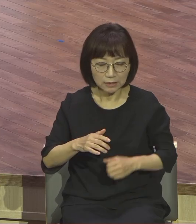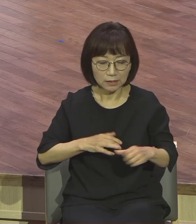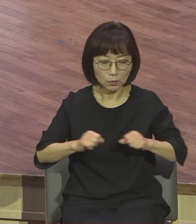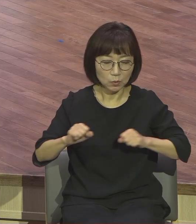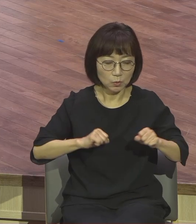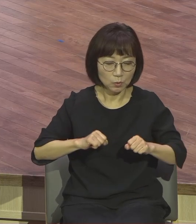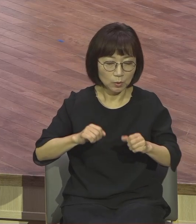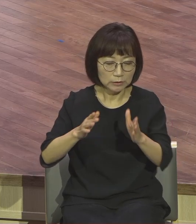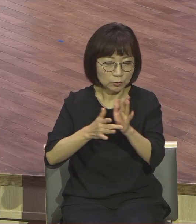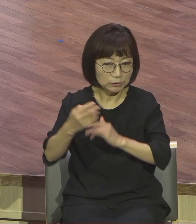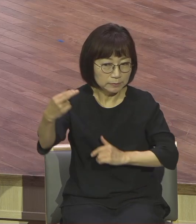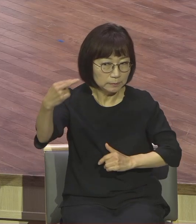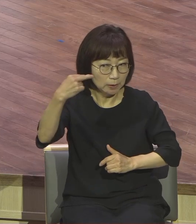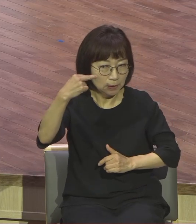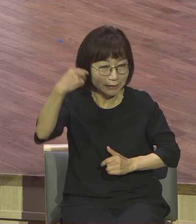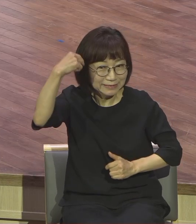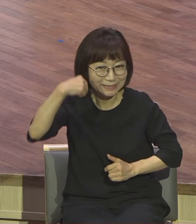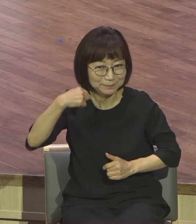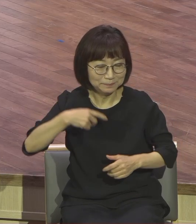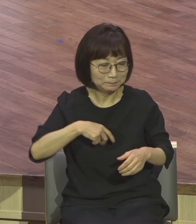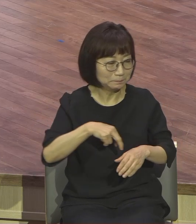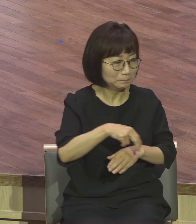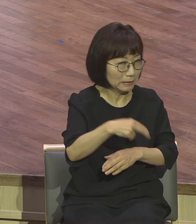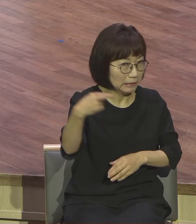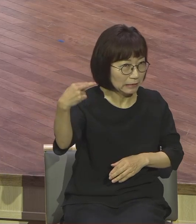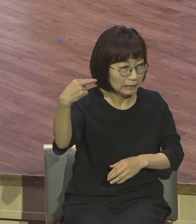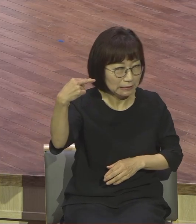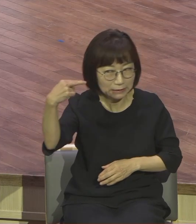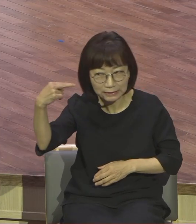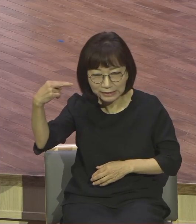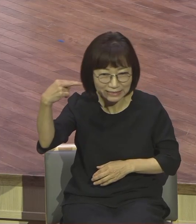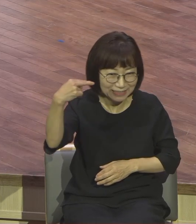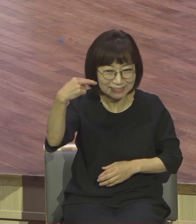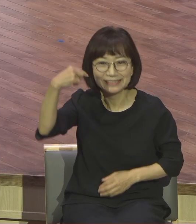이걸 막 계속 느껴지는 게 있죠 주님이 또 보고 계세요